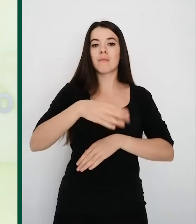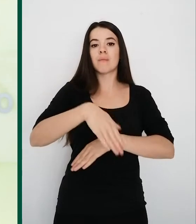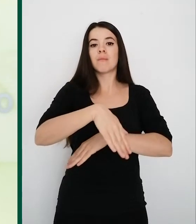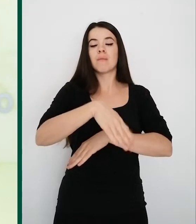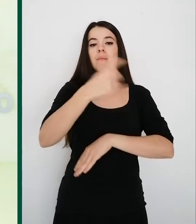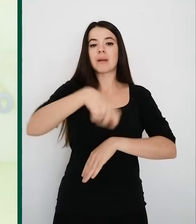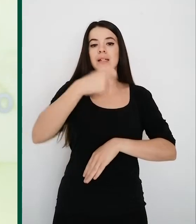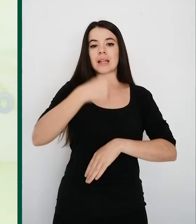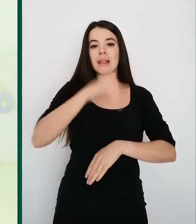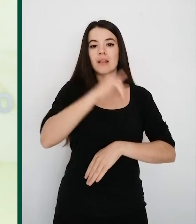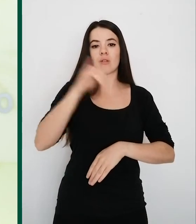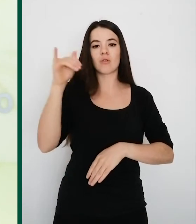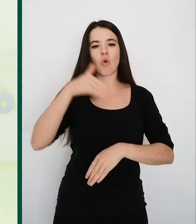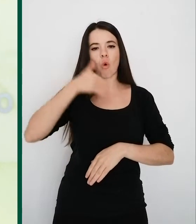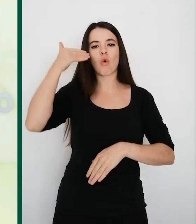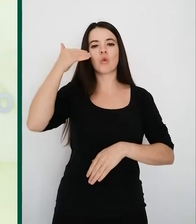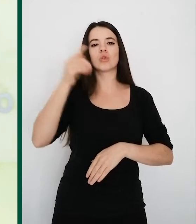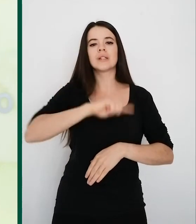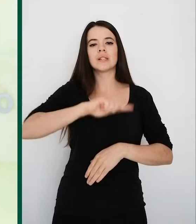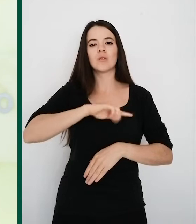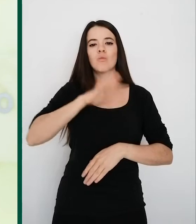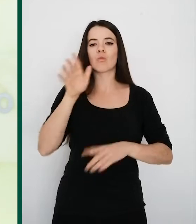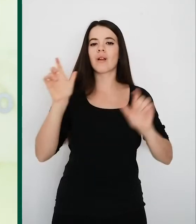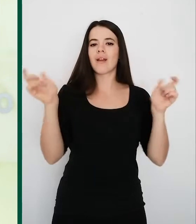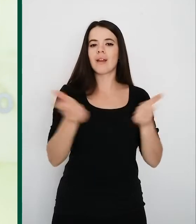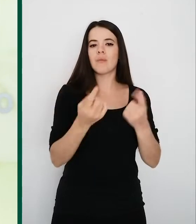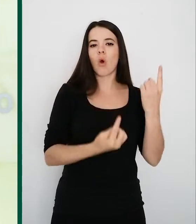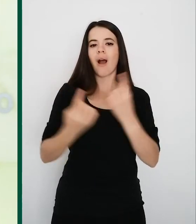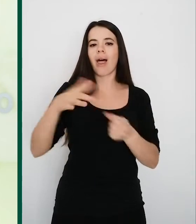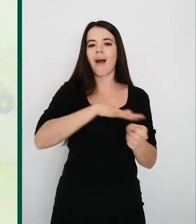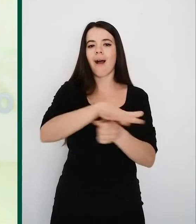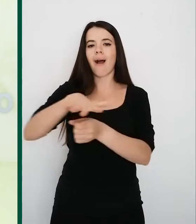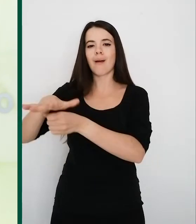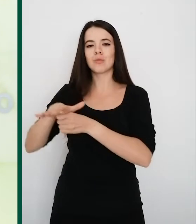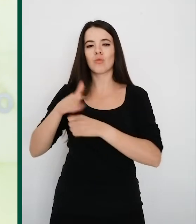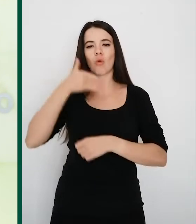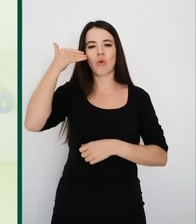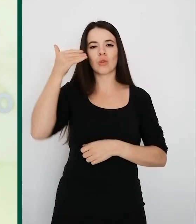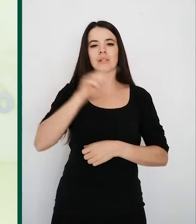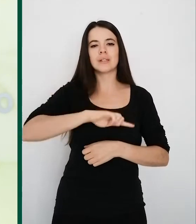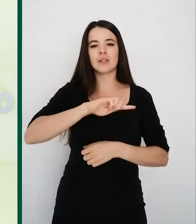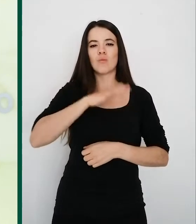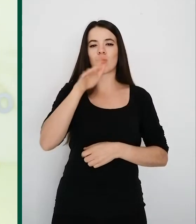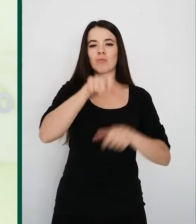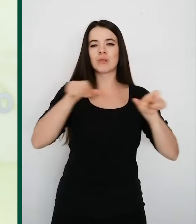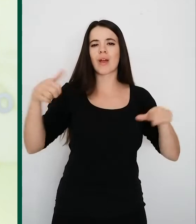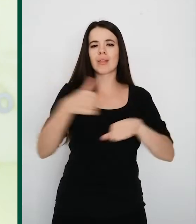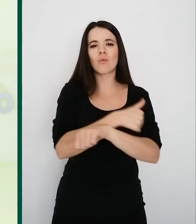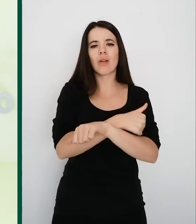del equipo que la ha gestionado también en cada área, de la ciudadanía que ha estado a la altura de las